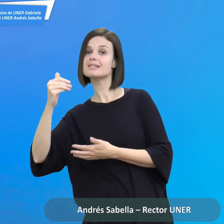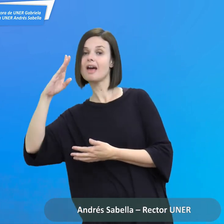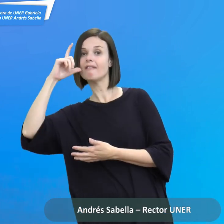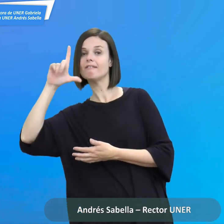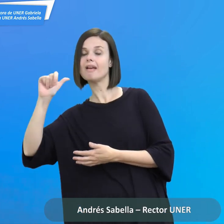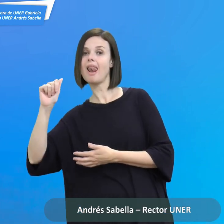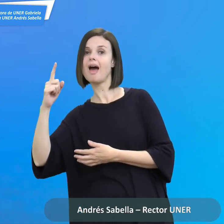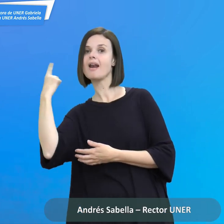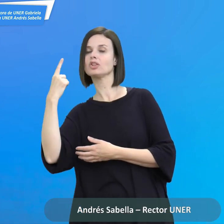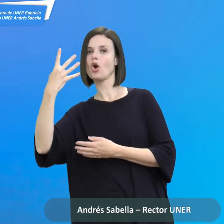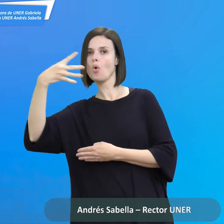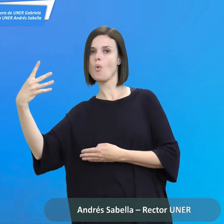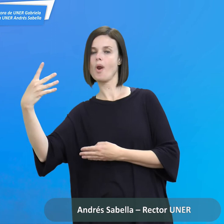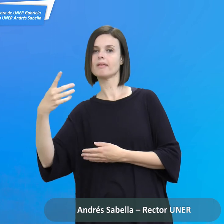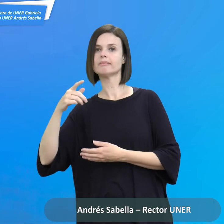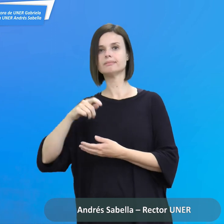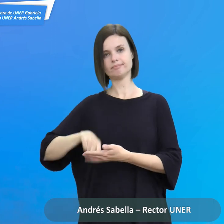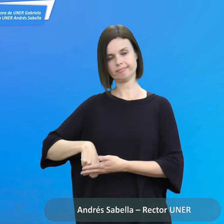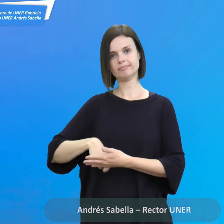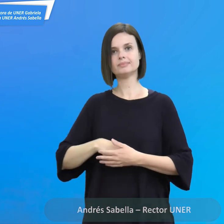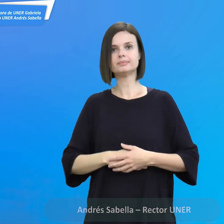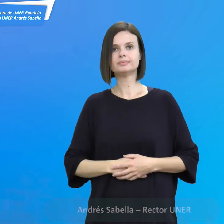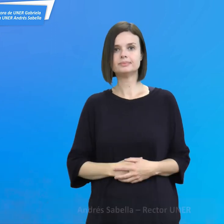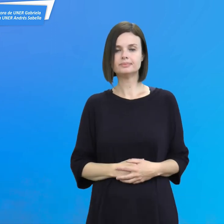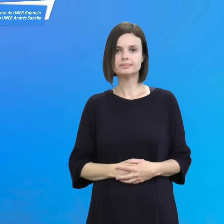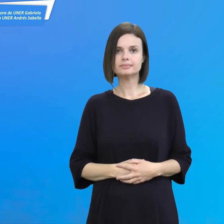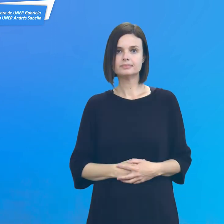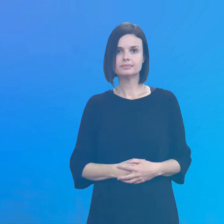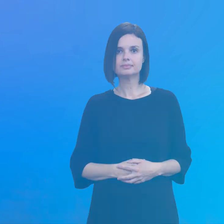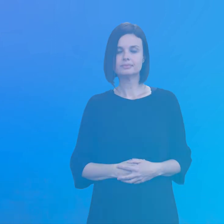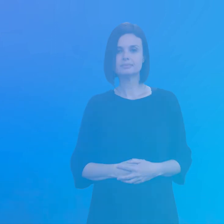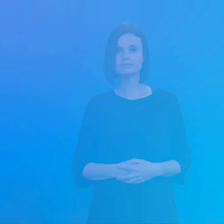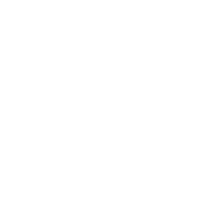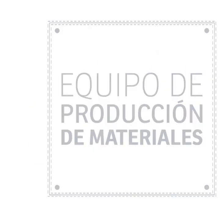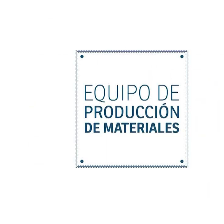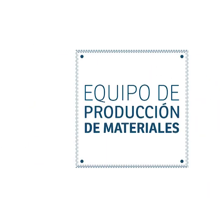UNER Andresa Vela rector UNER Gracias.